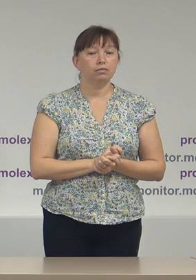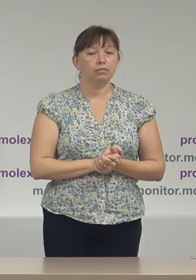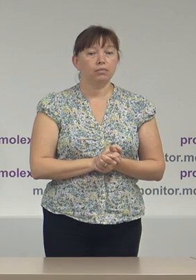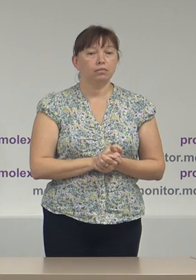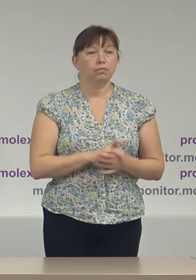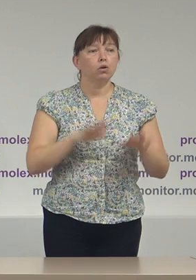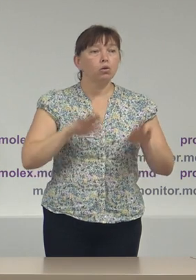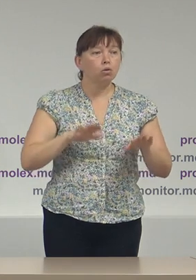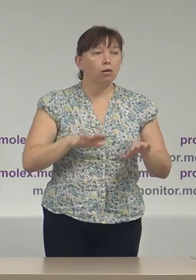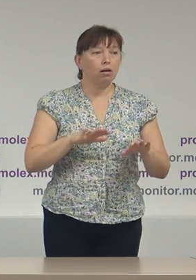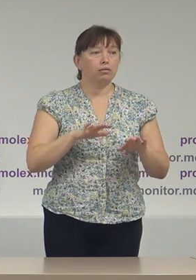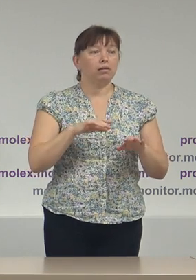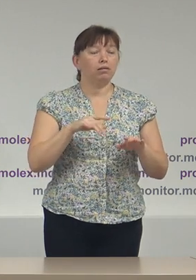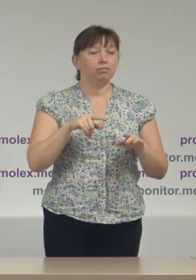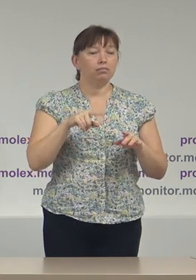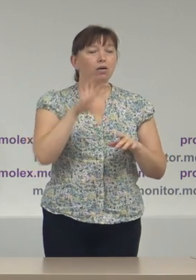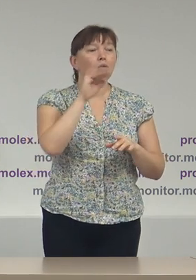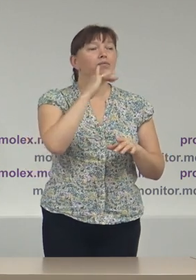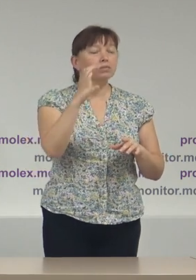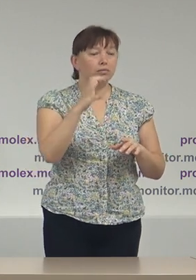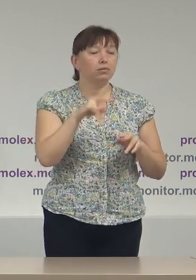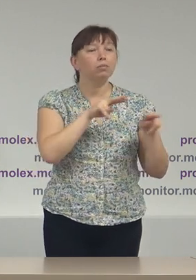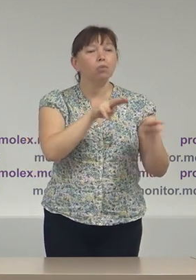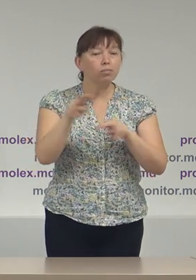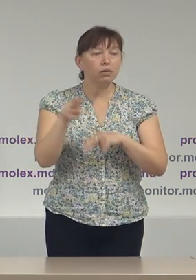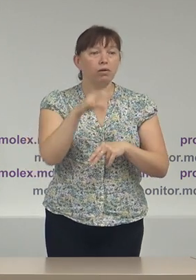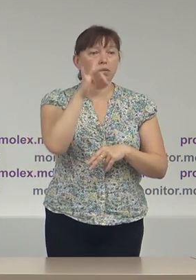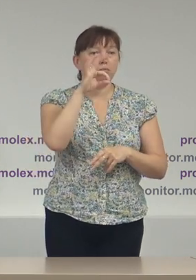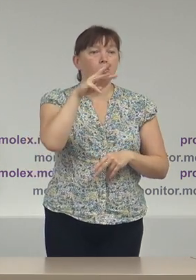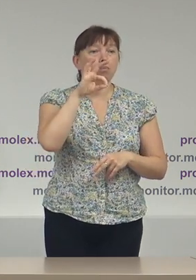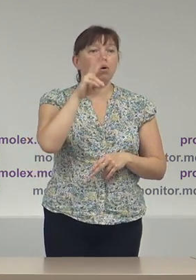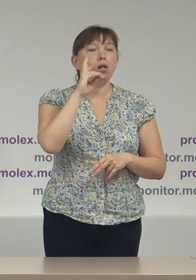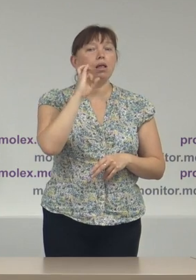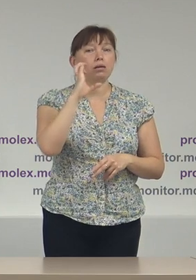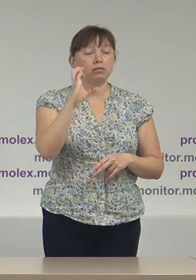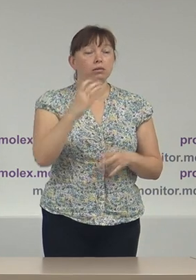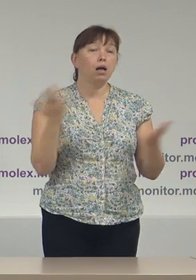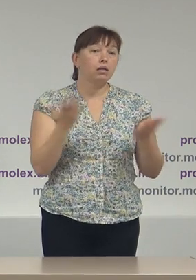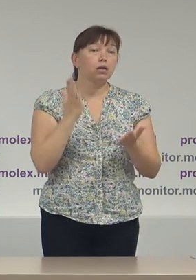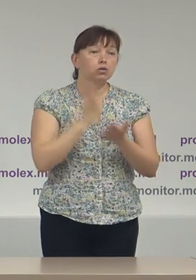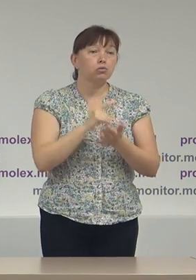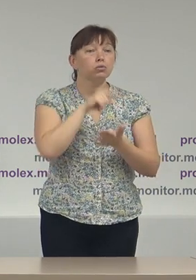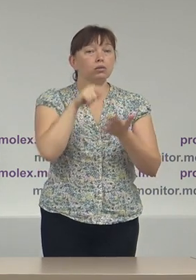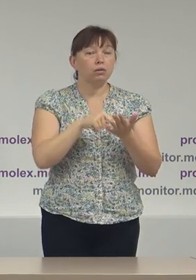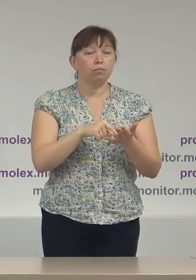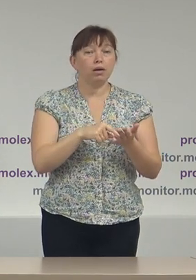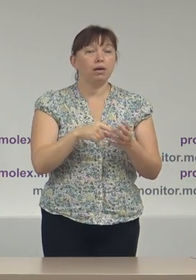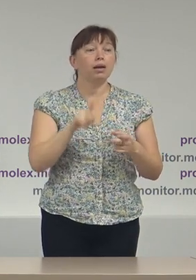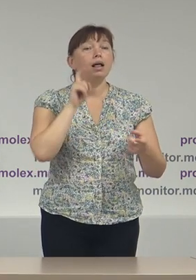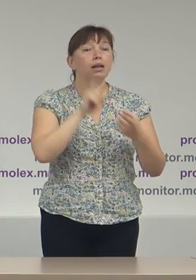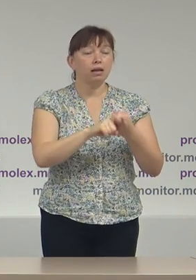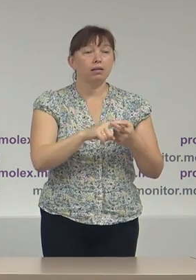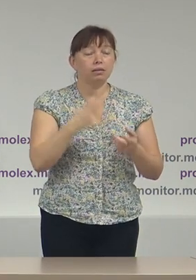locația misiunii de observare Promolex. Dacă sunt careva întrebări legate de